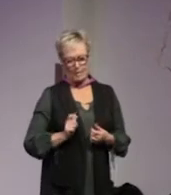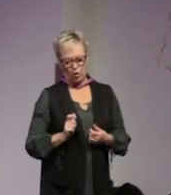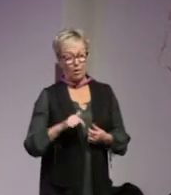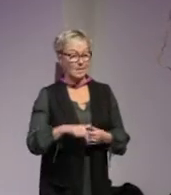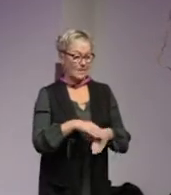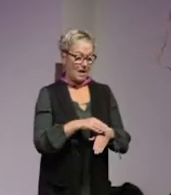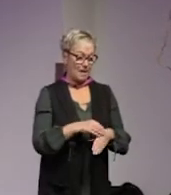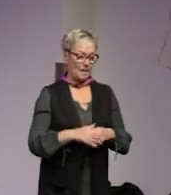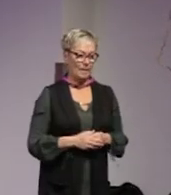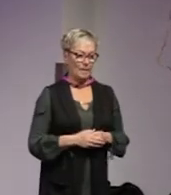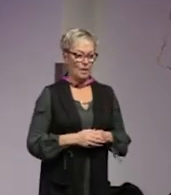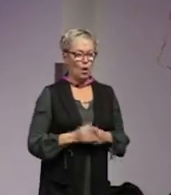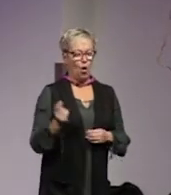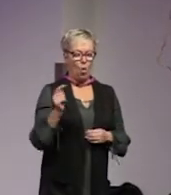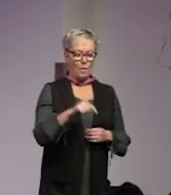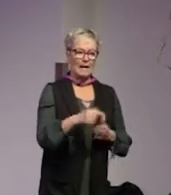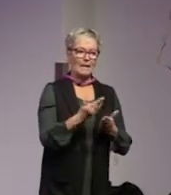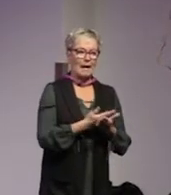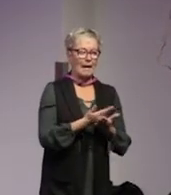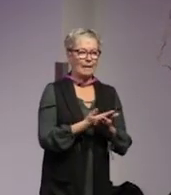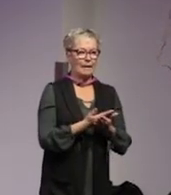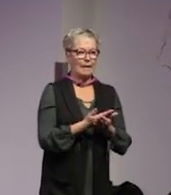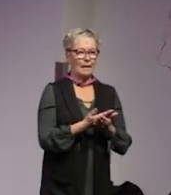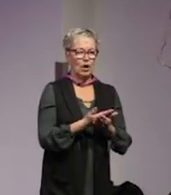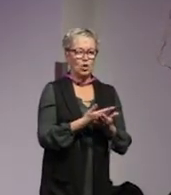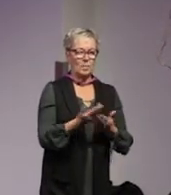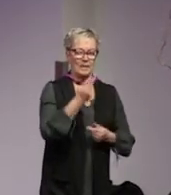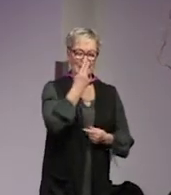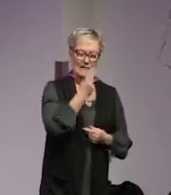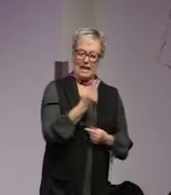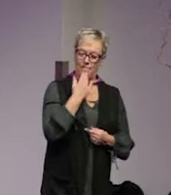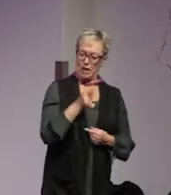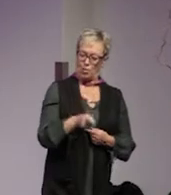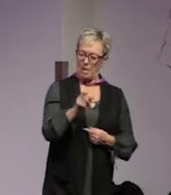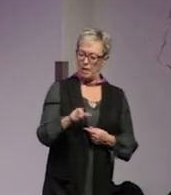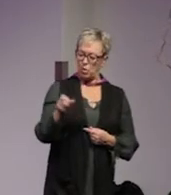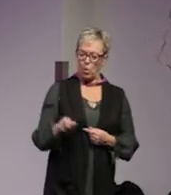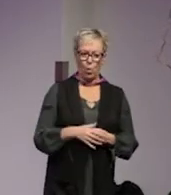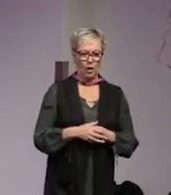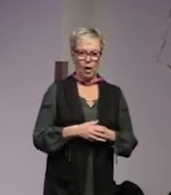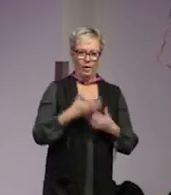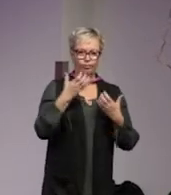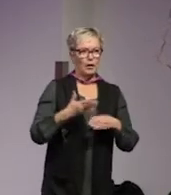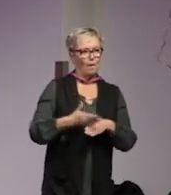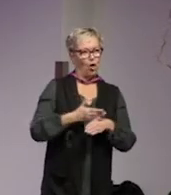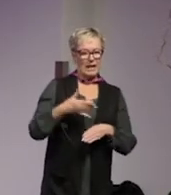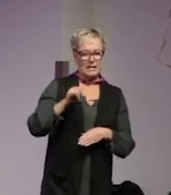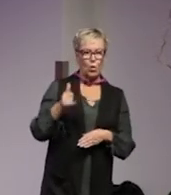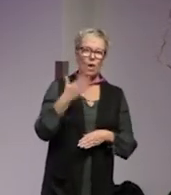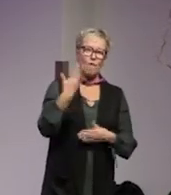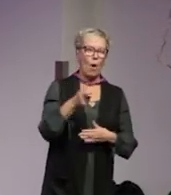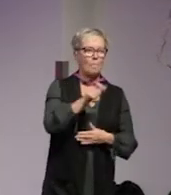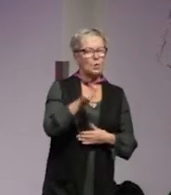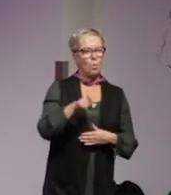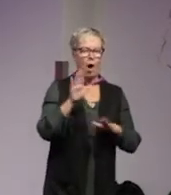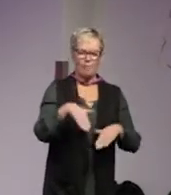i Sverige de kommer till ett land som inte ser vilka de här personerna är inte känner förhistorien det kan vara personer som har haft